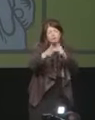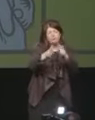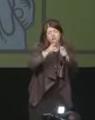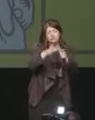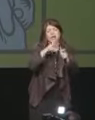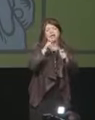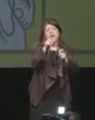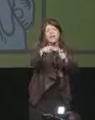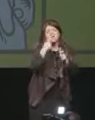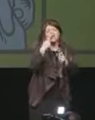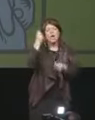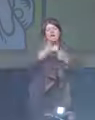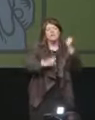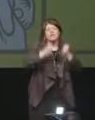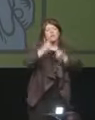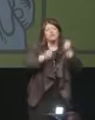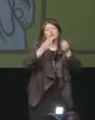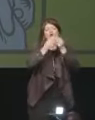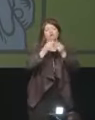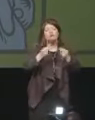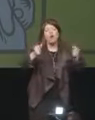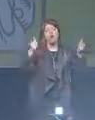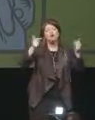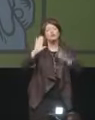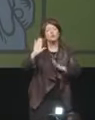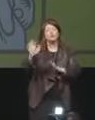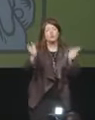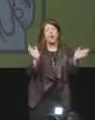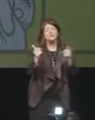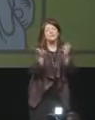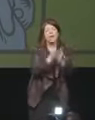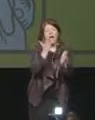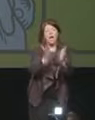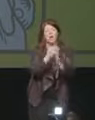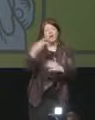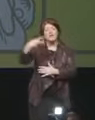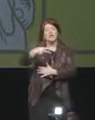La gioia vi illustrerà lo straordinario programma di tutti